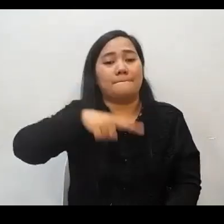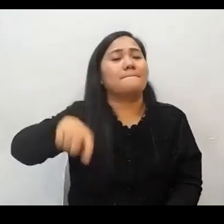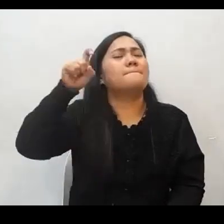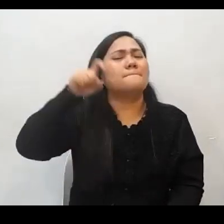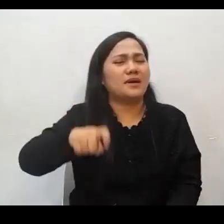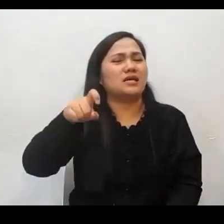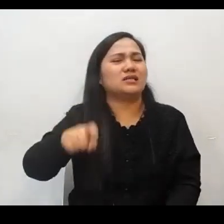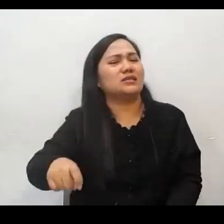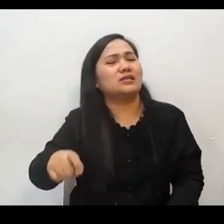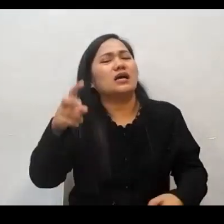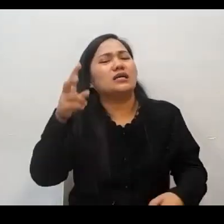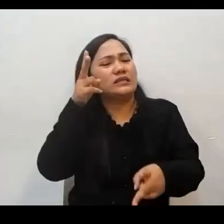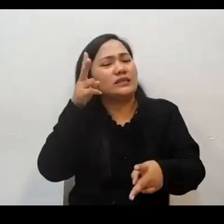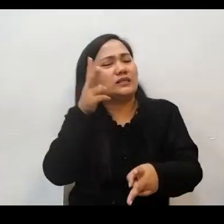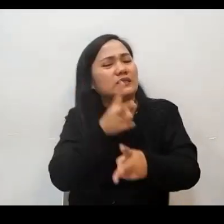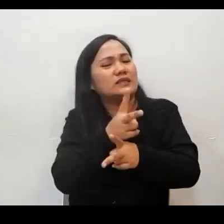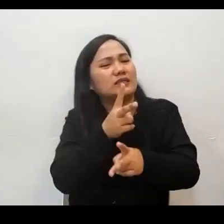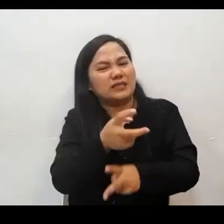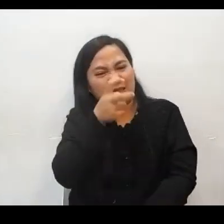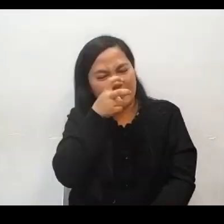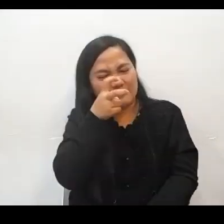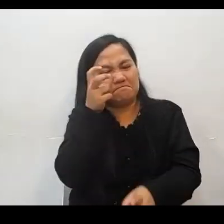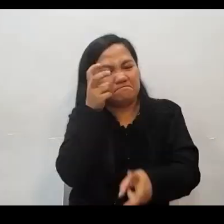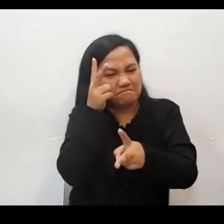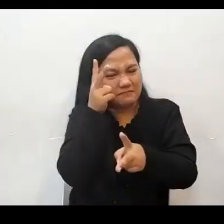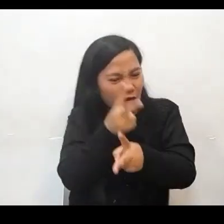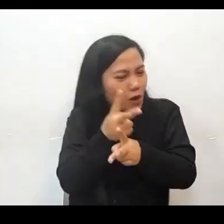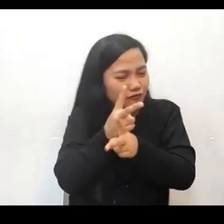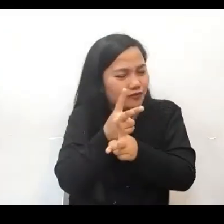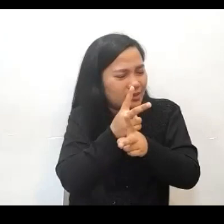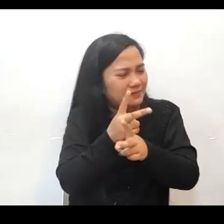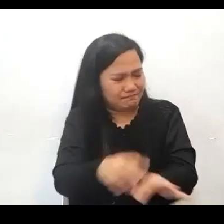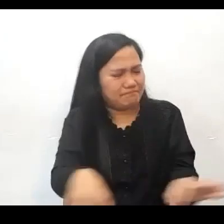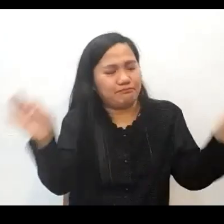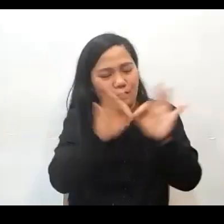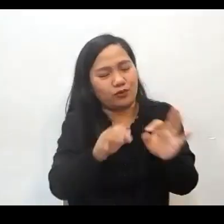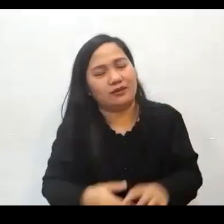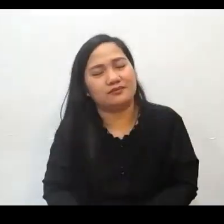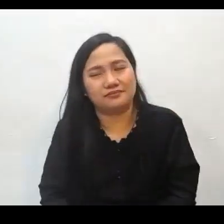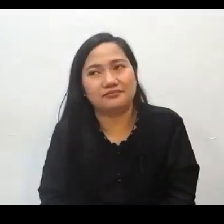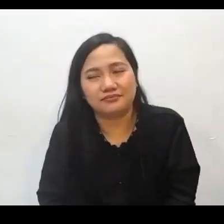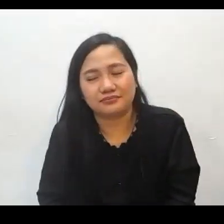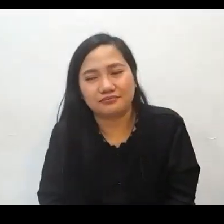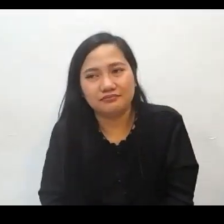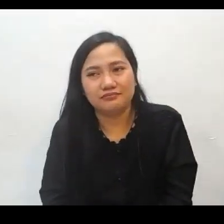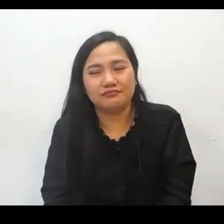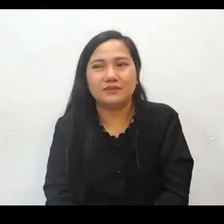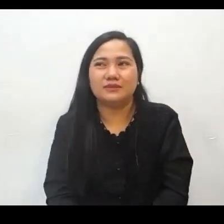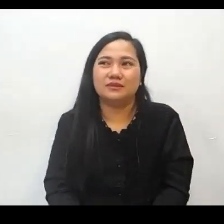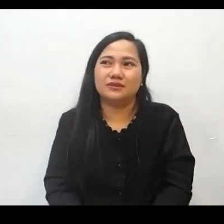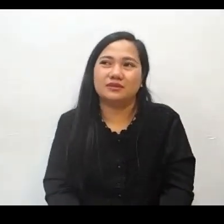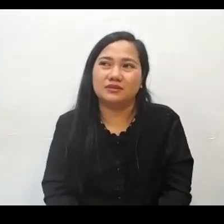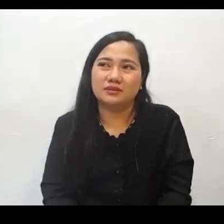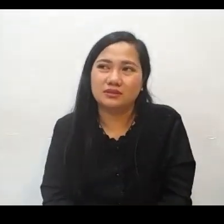Kaya kapag yung isang brother ay nag-evangelize ng isang babae at yung isang sister ay nag-evangelize ng isang lalaki kinakailangan po nilang labis na mag